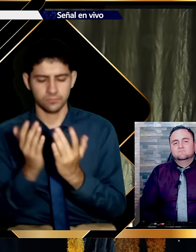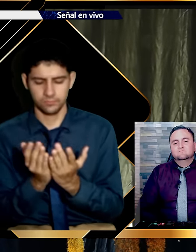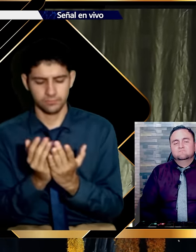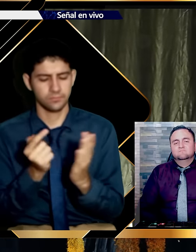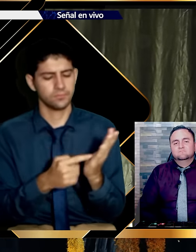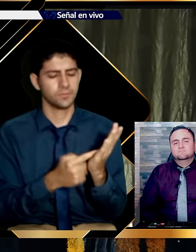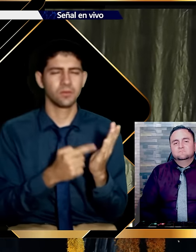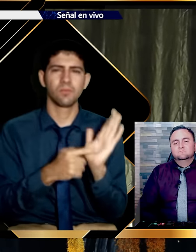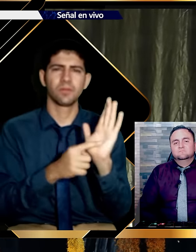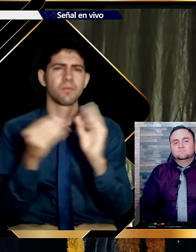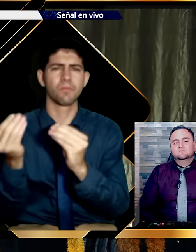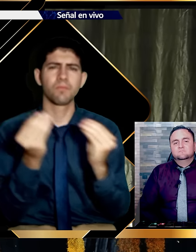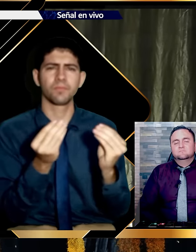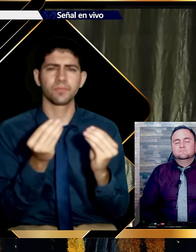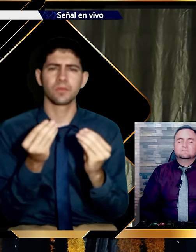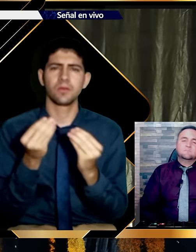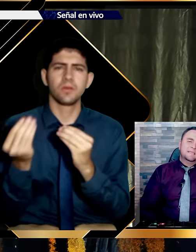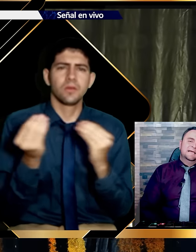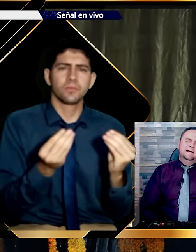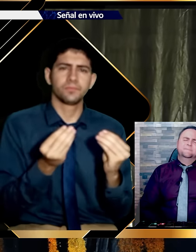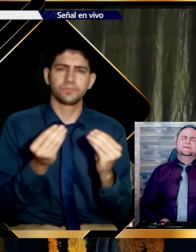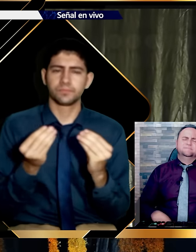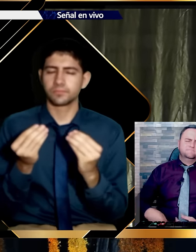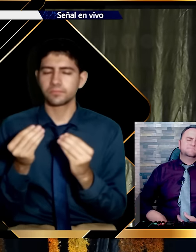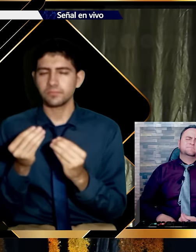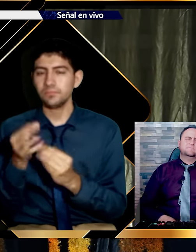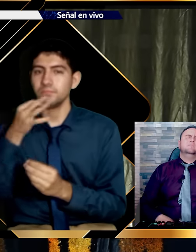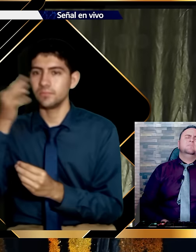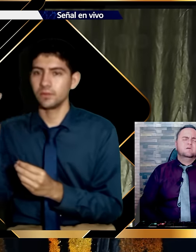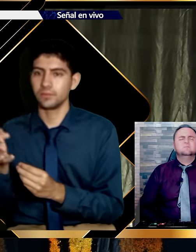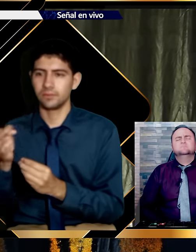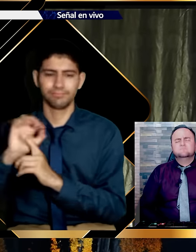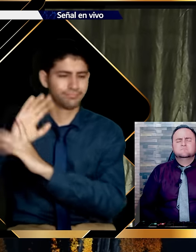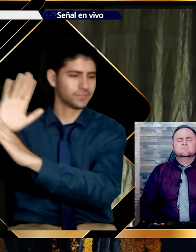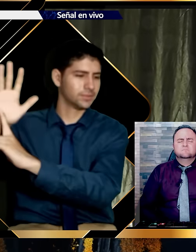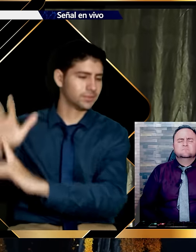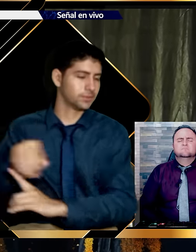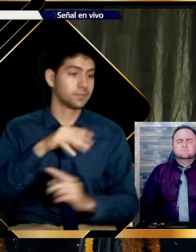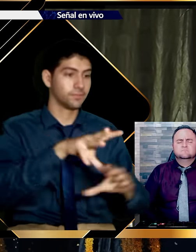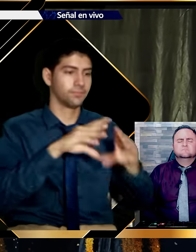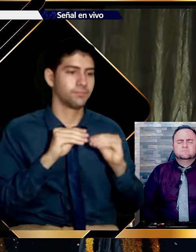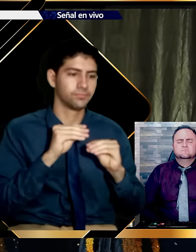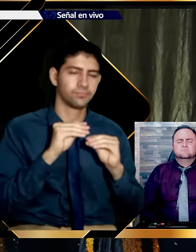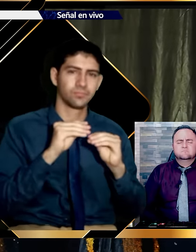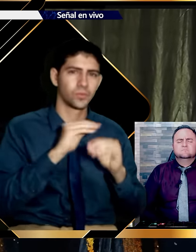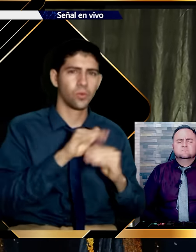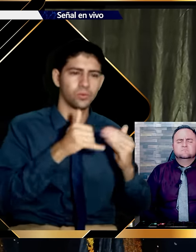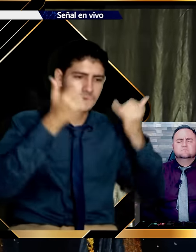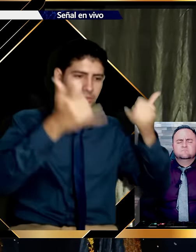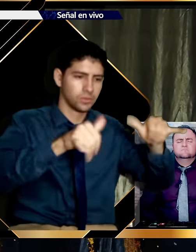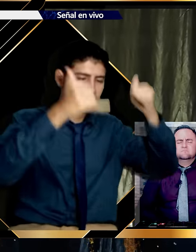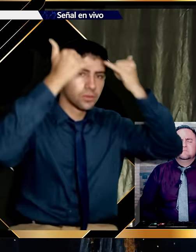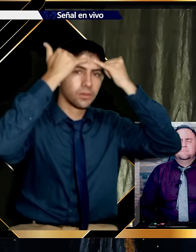Por un momento de alegría. Por un momento de pasión. Se puede perder el gozo. El gozo de